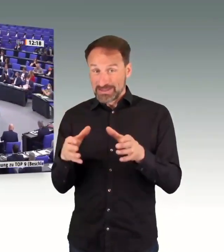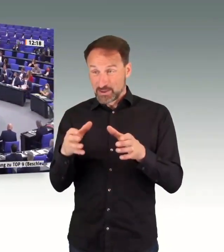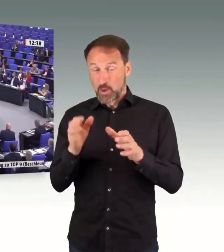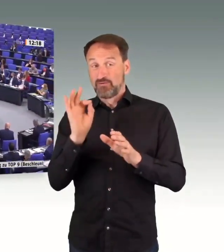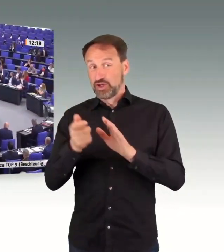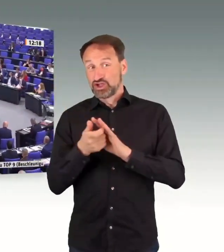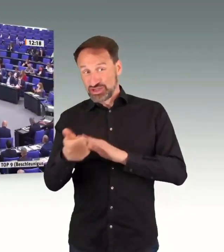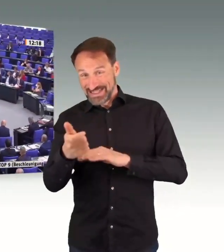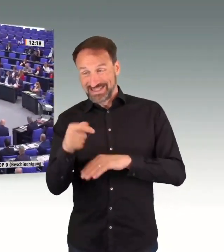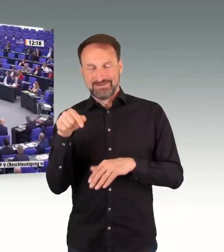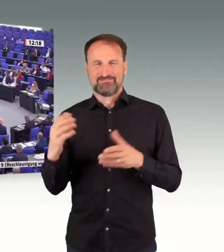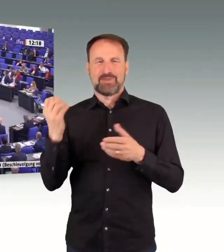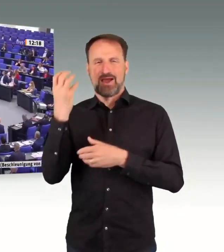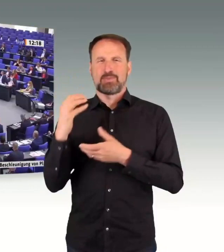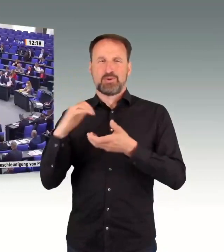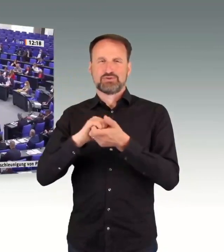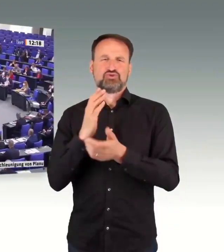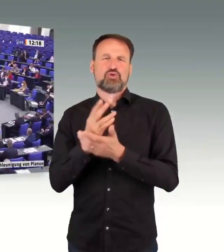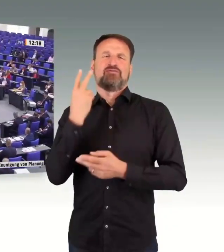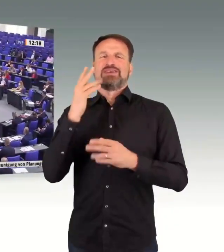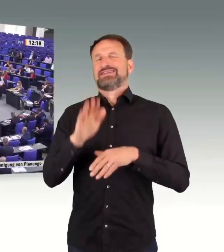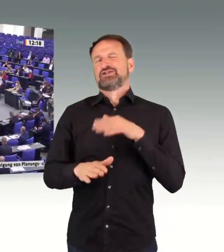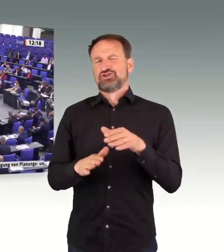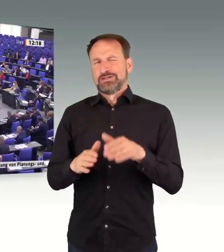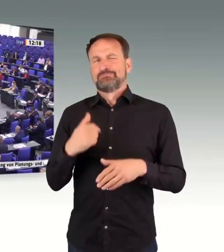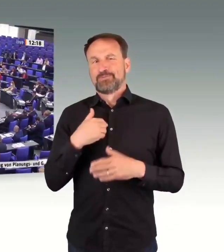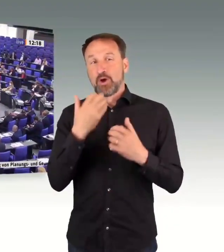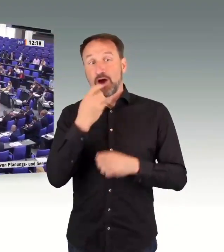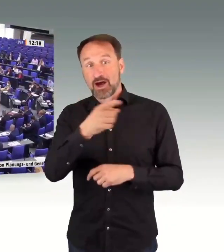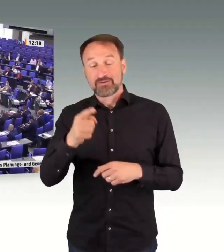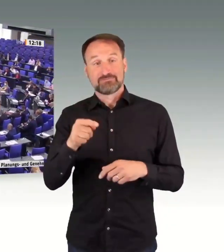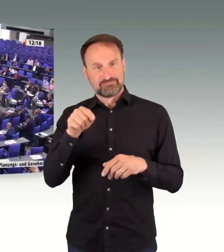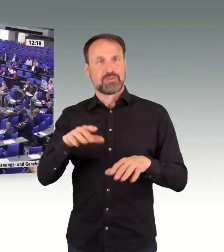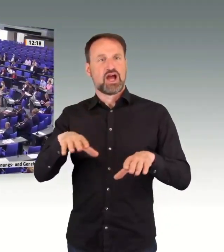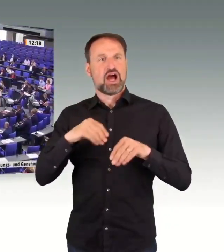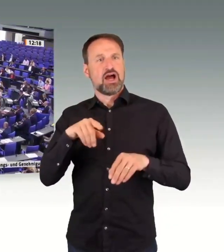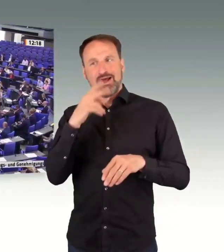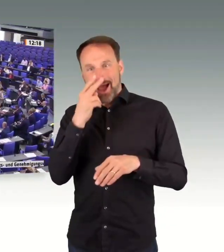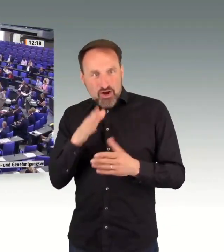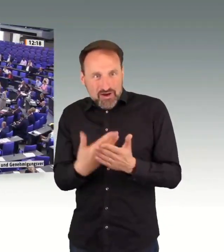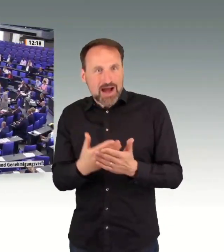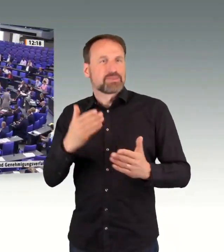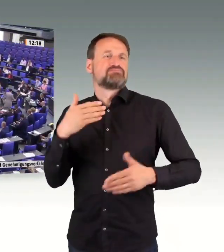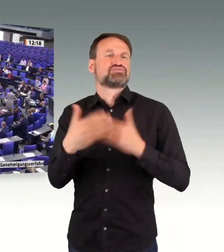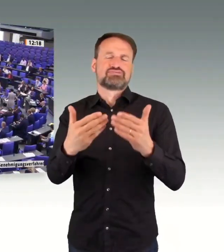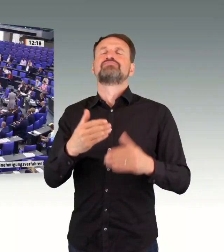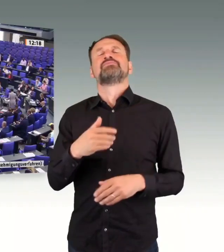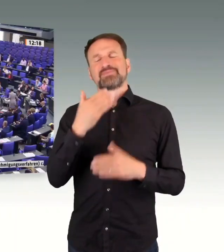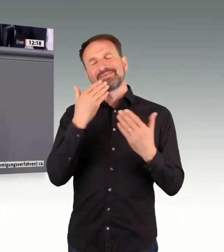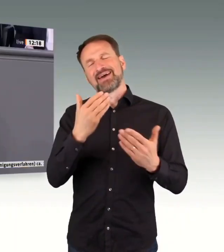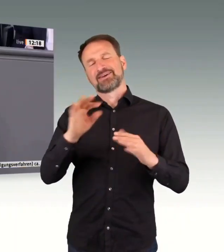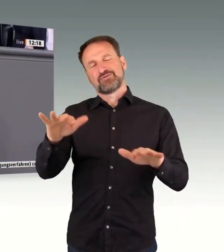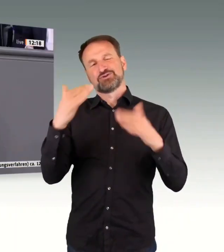Sehr geehrte Frau Präsidentin! Liebe Kolleginnen und Kollegen! In der Debatte ist doch heute eins überdeutlich geworden. Wir brauchen einen Turbo in der